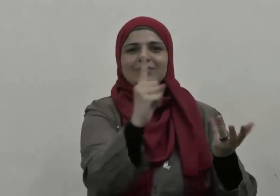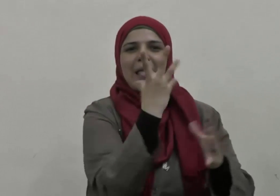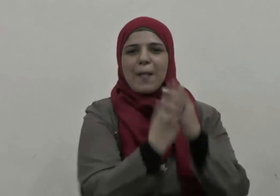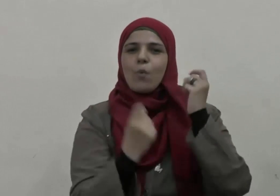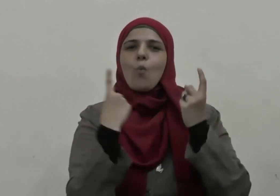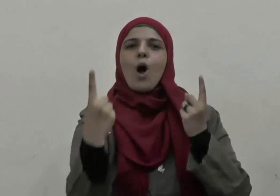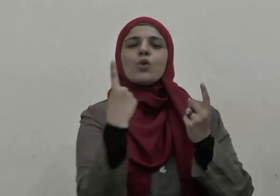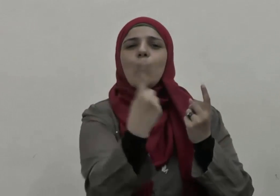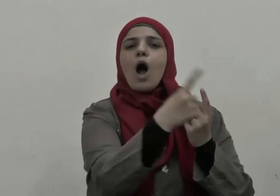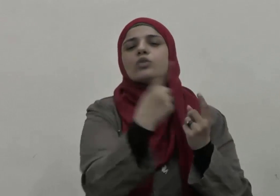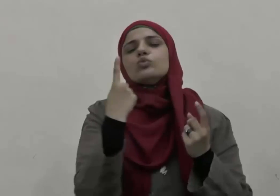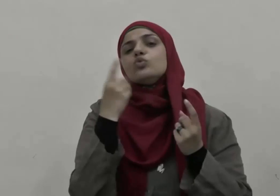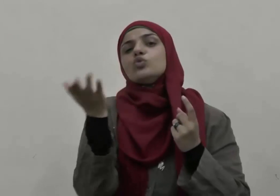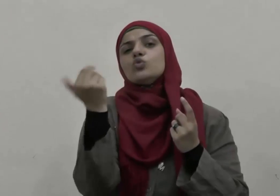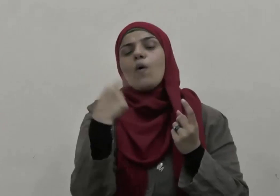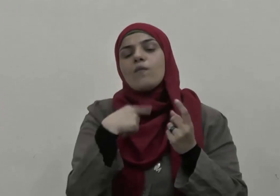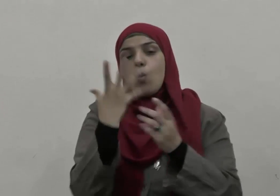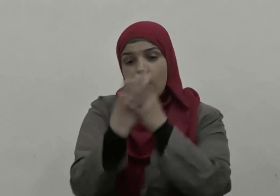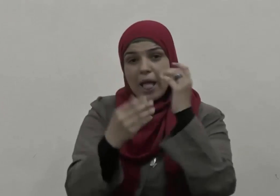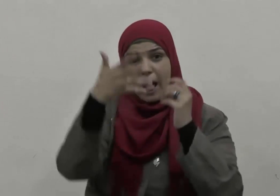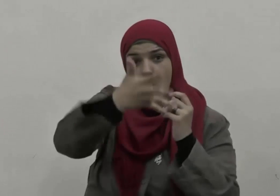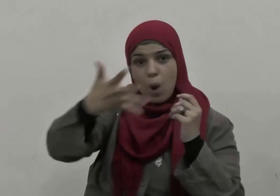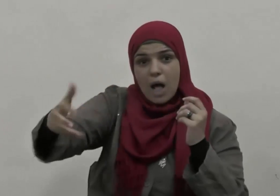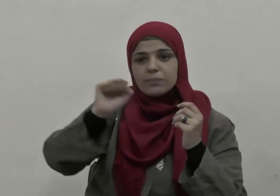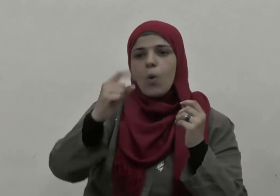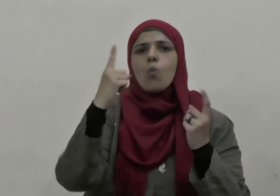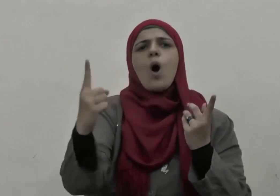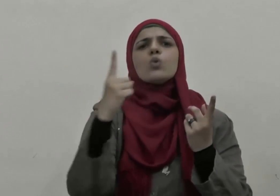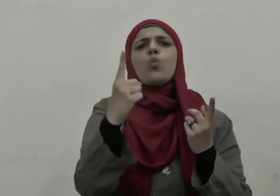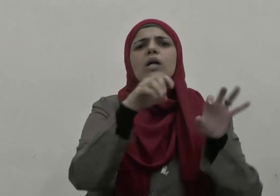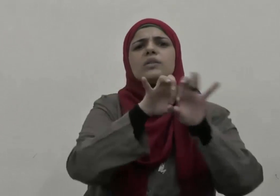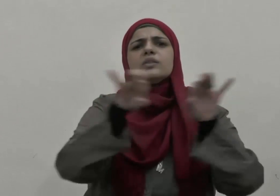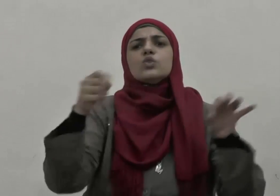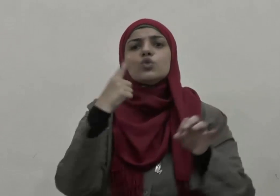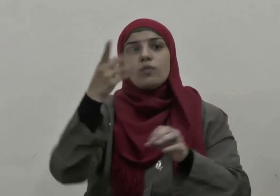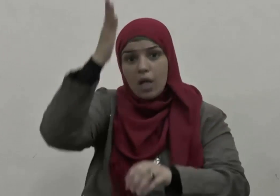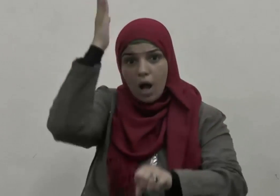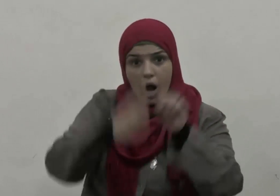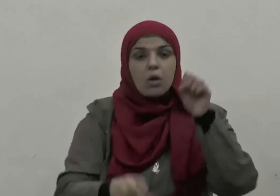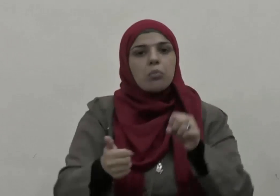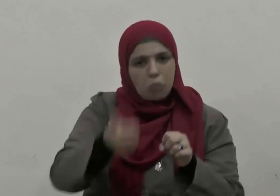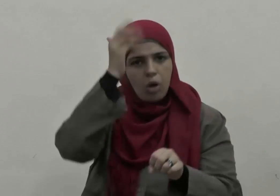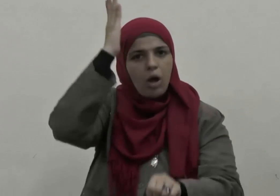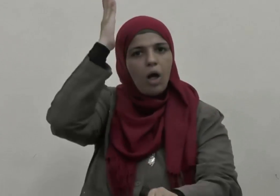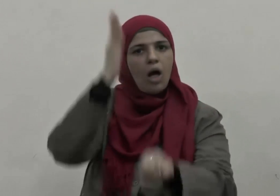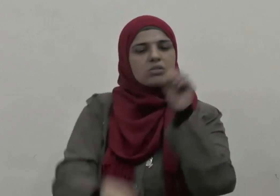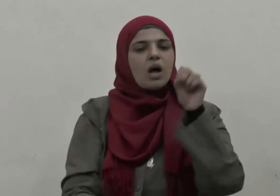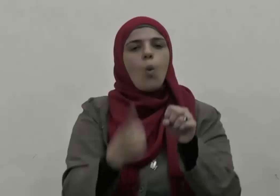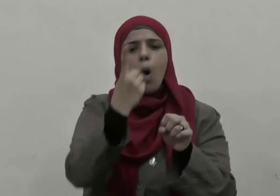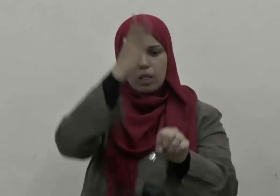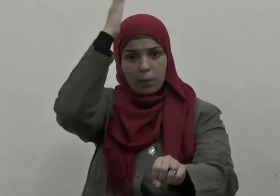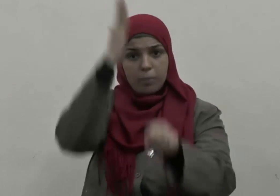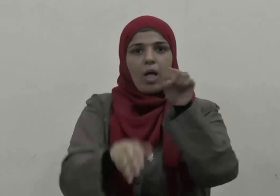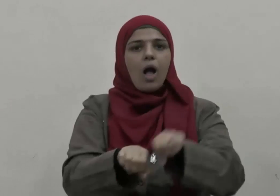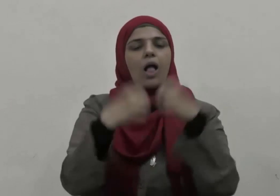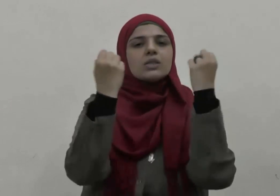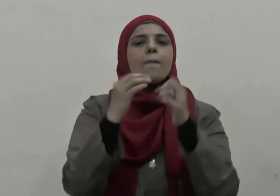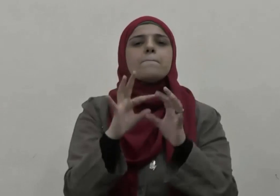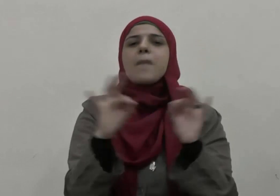أبنائه وأعطى كل واحد منهم عودا فكسره بضربة واحدة